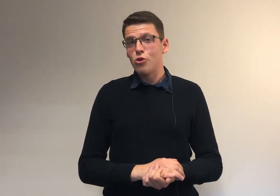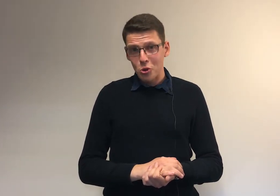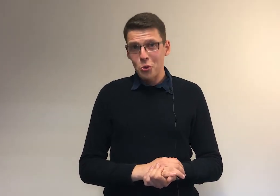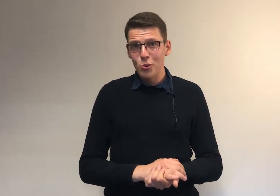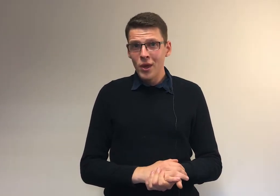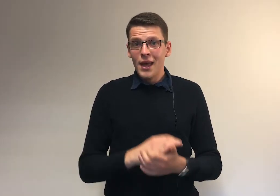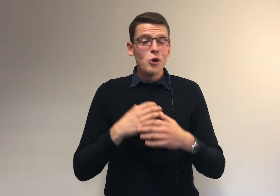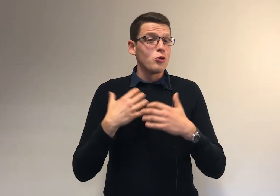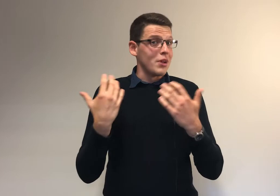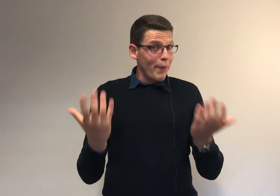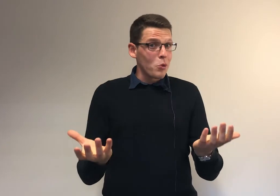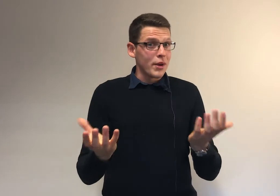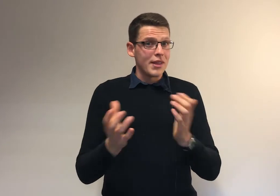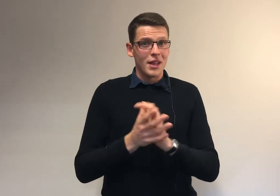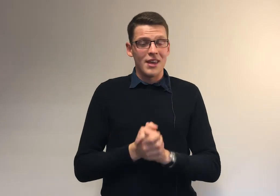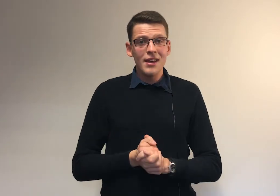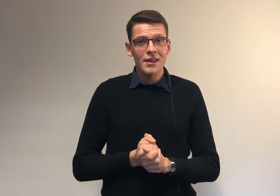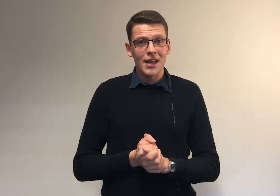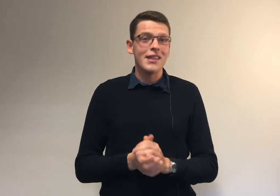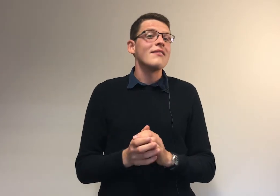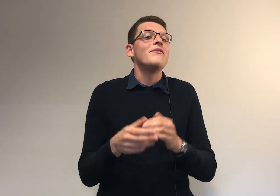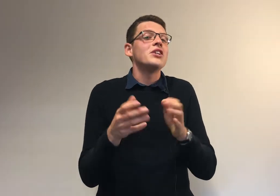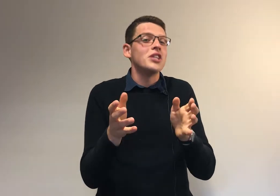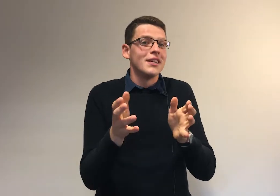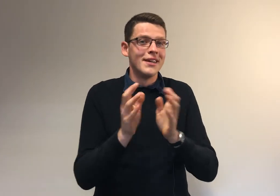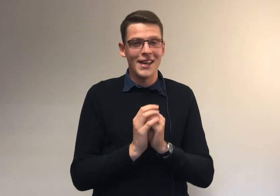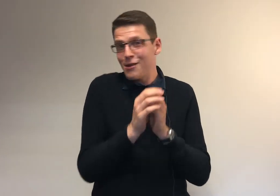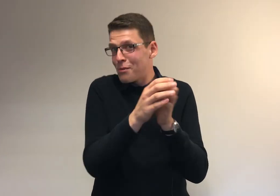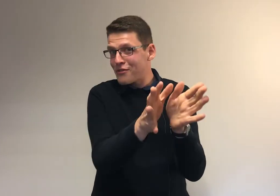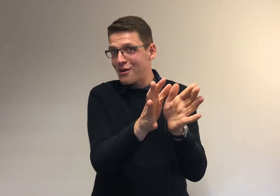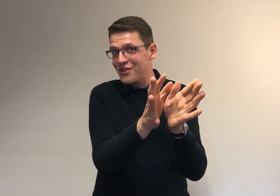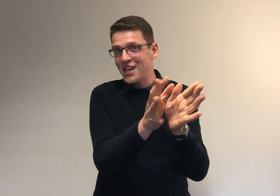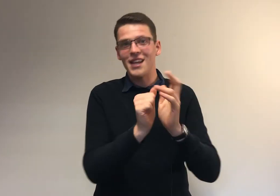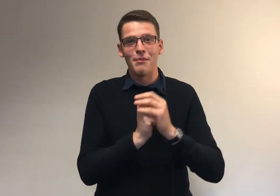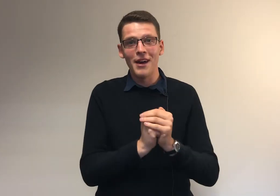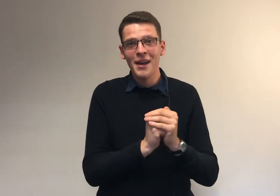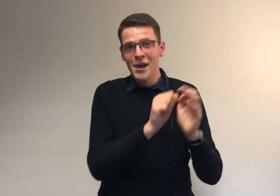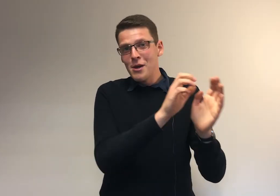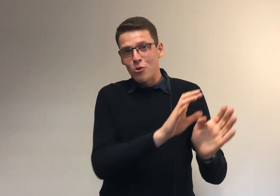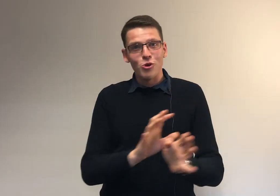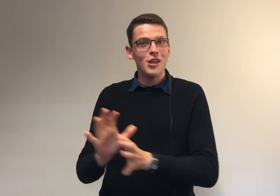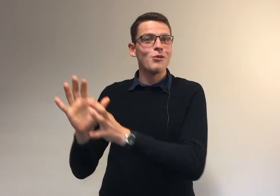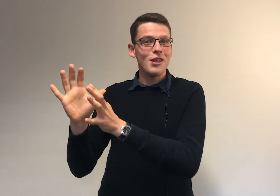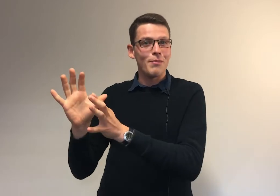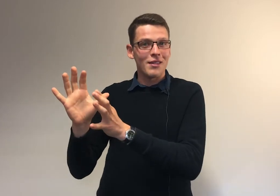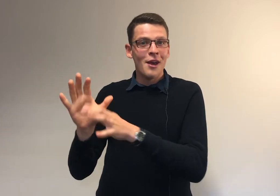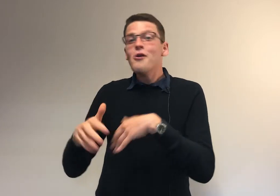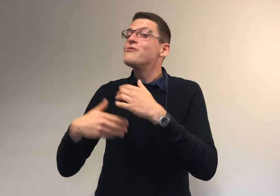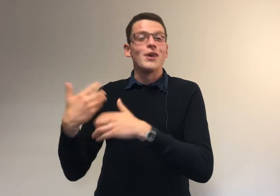se rendre compte que tu n'as pas compris sa matière et ça, ça va le fâcher. Et si le professeur est fâché à l'examen, tu as une idée de ce qui se passe. Vous voyez